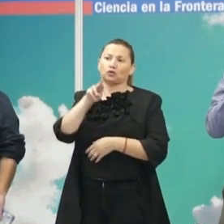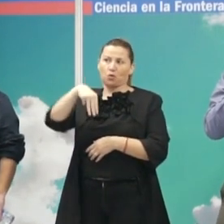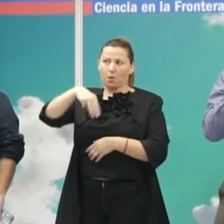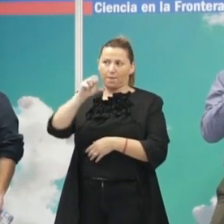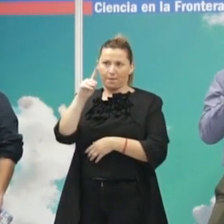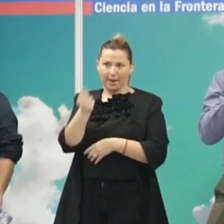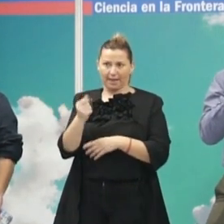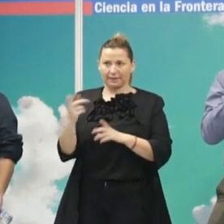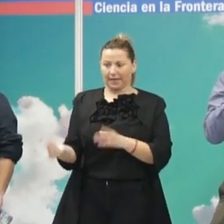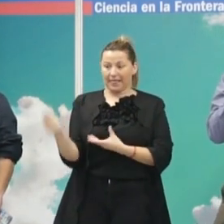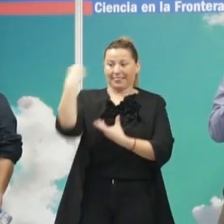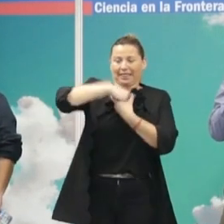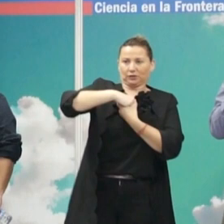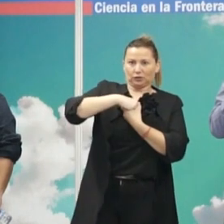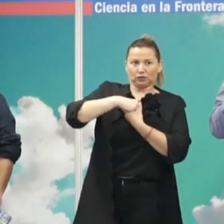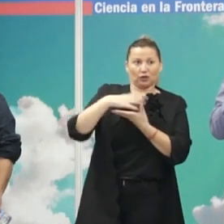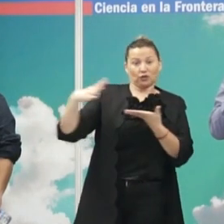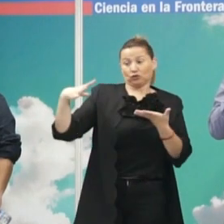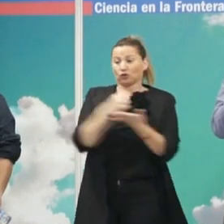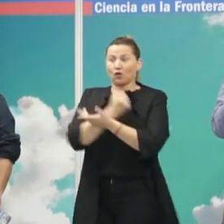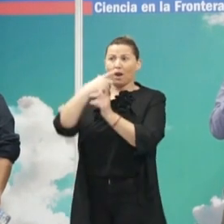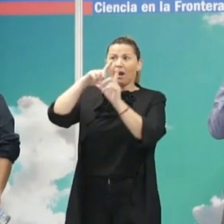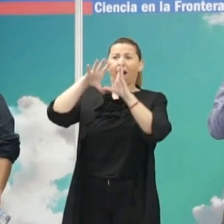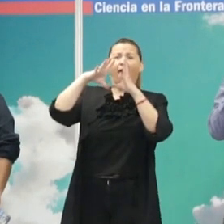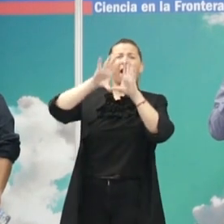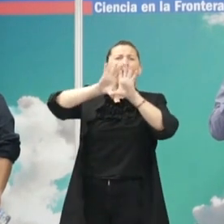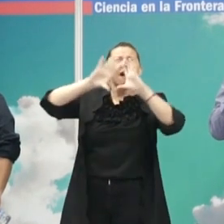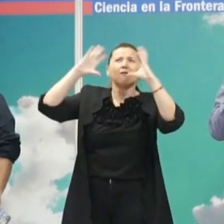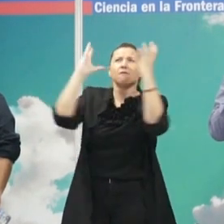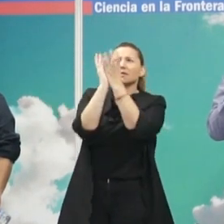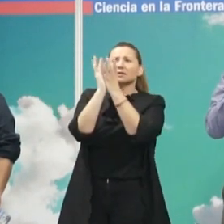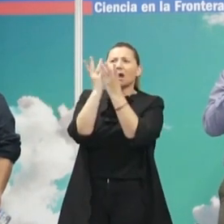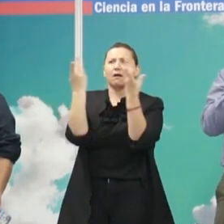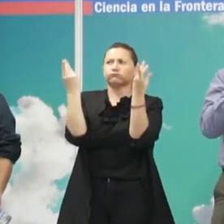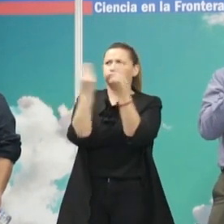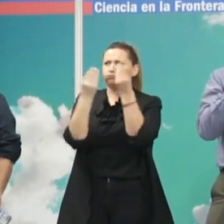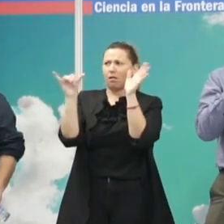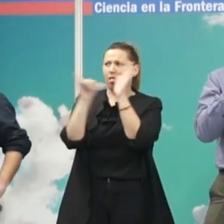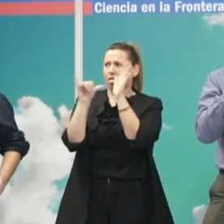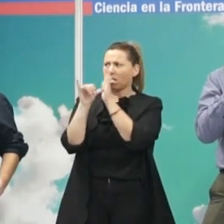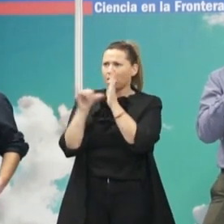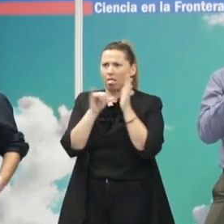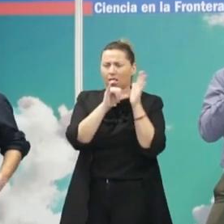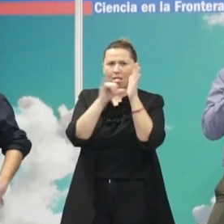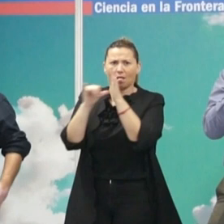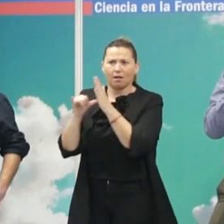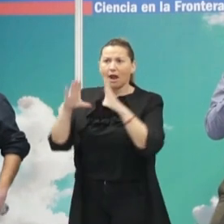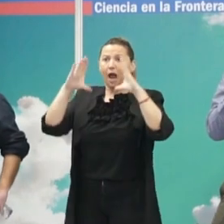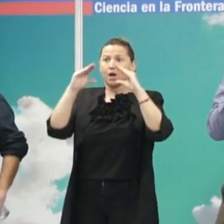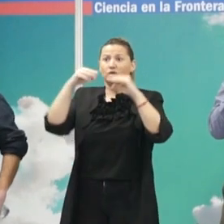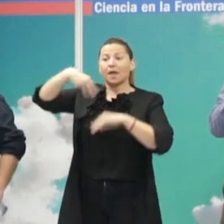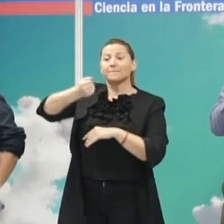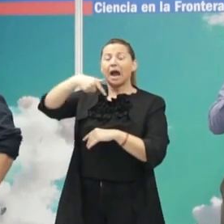gravedad aquí domina la expansión del Universo, por lo cual todas las galaxias se están aproximando unas a otras. Antes veíamos el caso de la gran nube de Lagallanes, que está